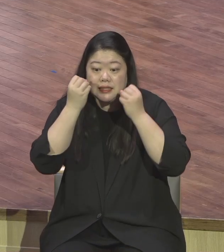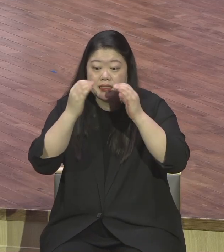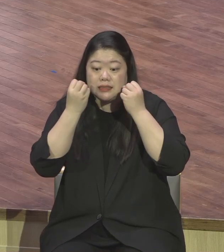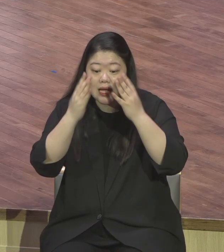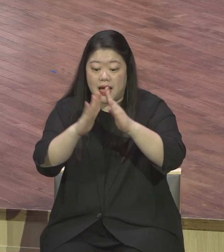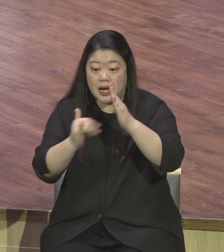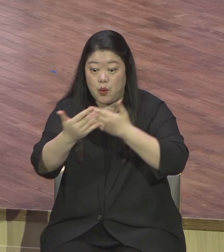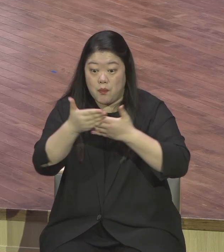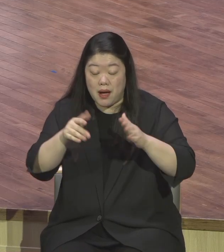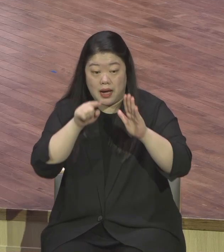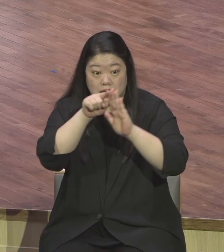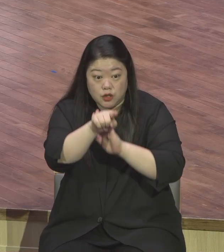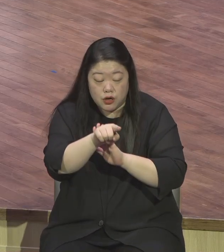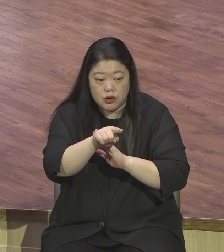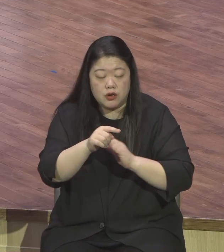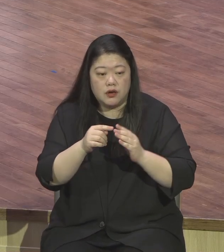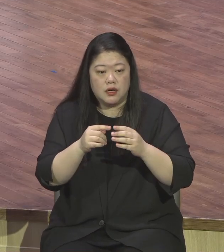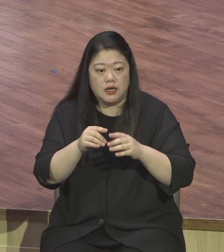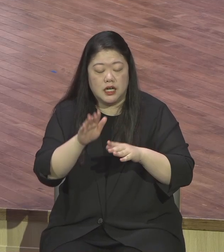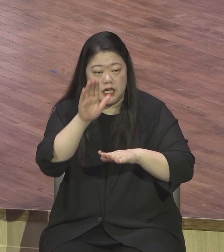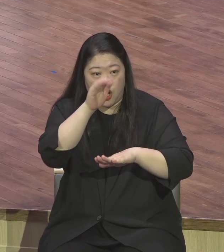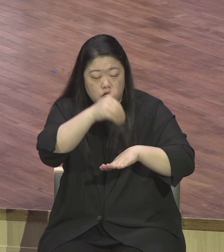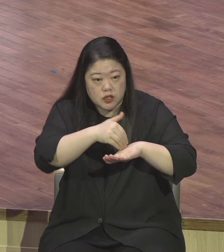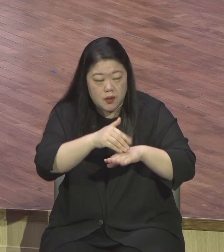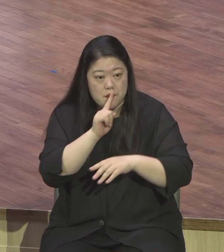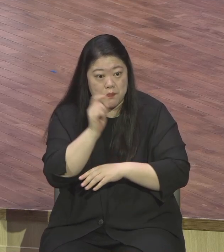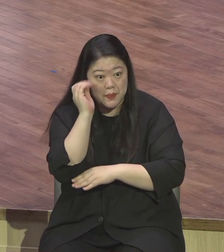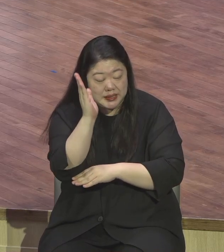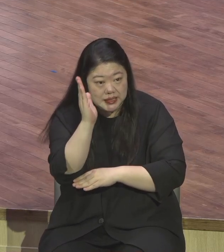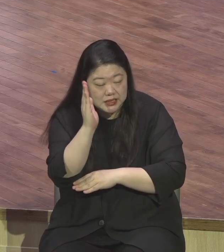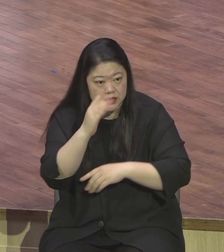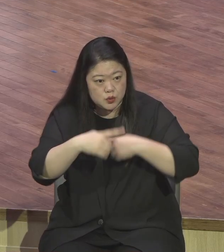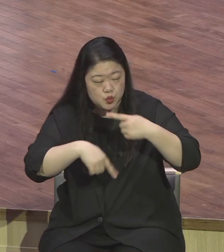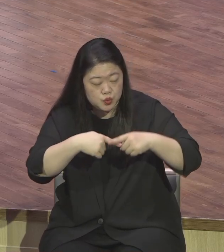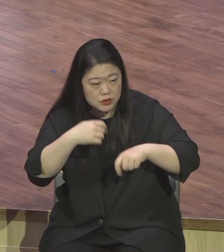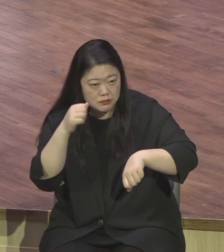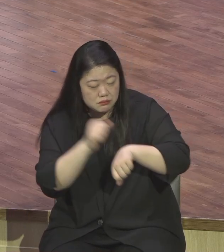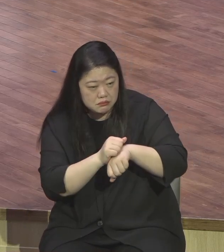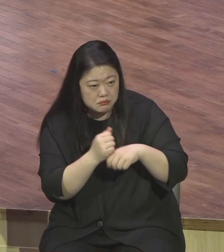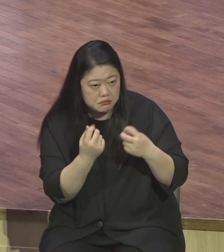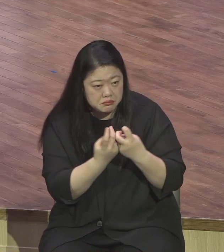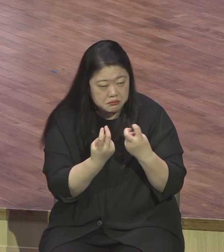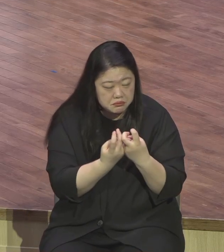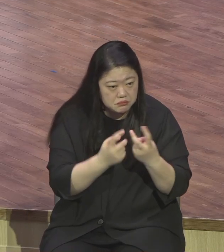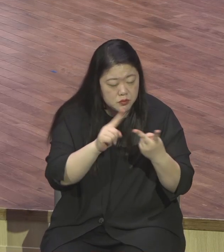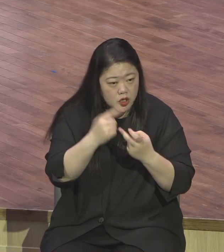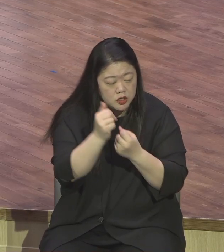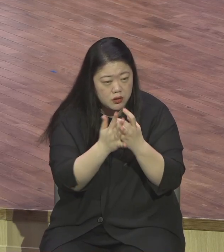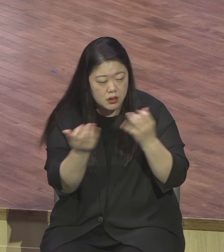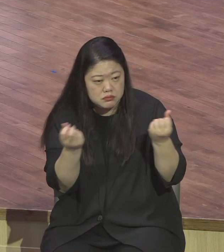어느 장롱님 서러운 분도 어느 그 사람을 계속 가서 몇 년 동안 세가족시를